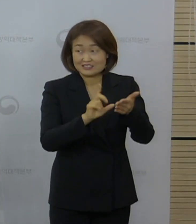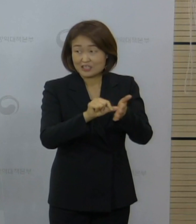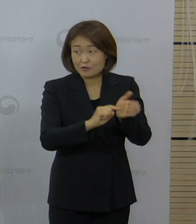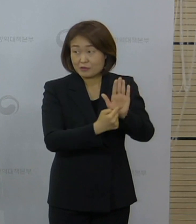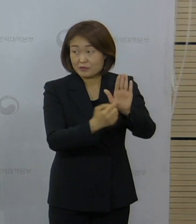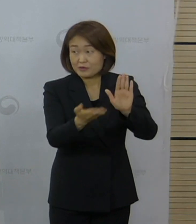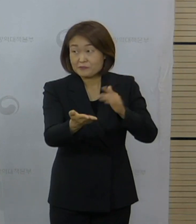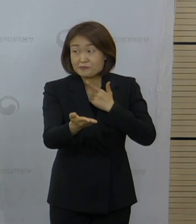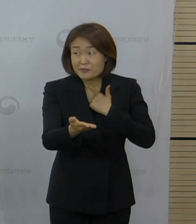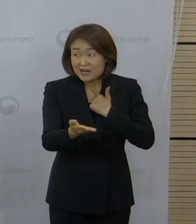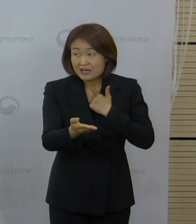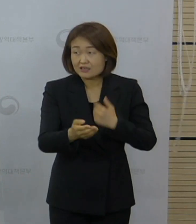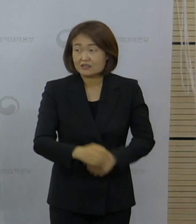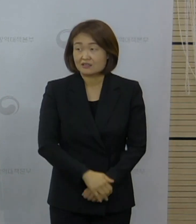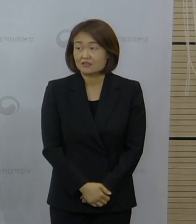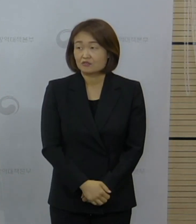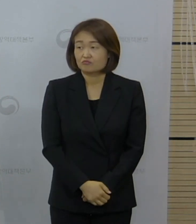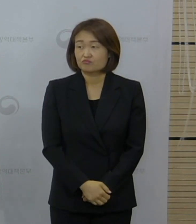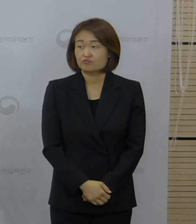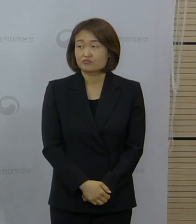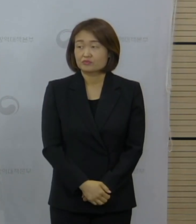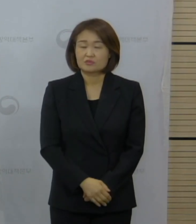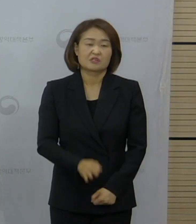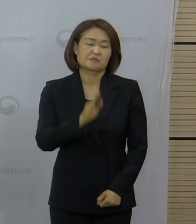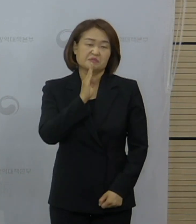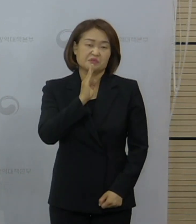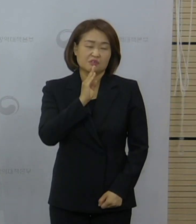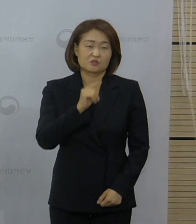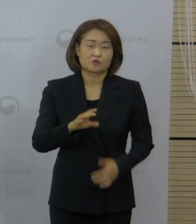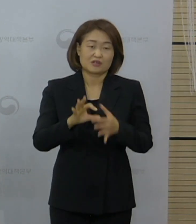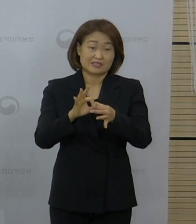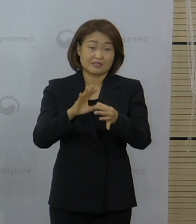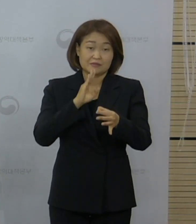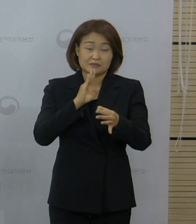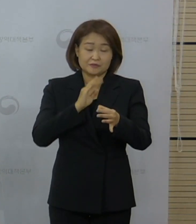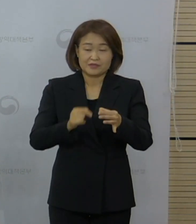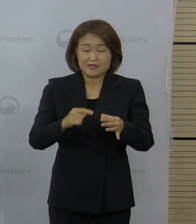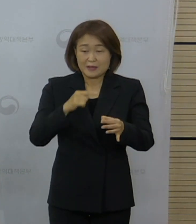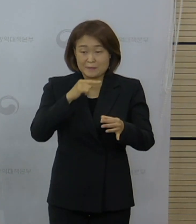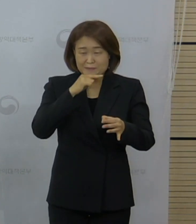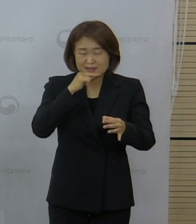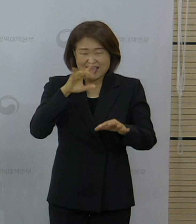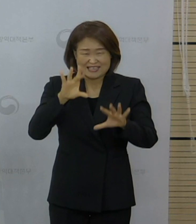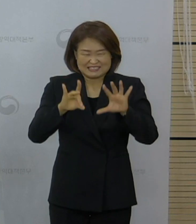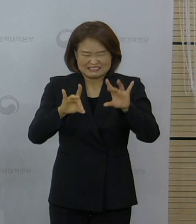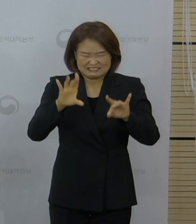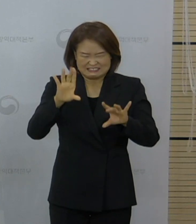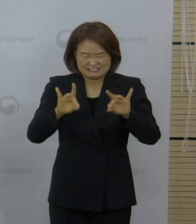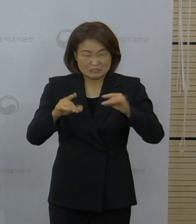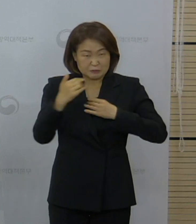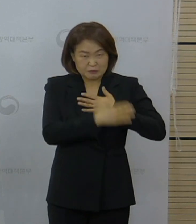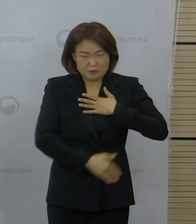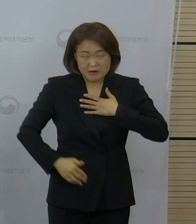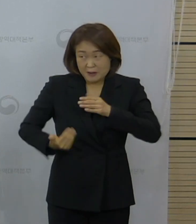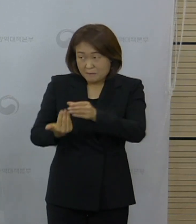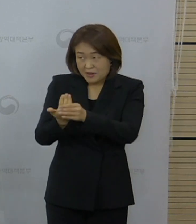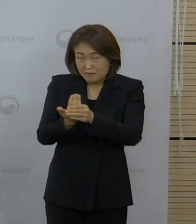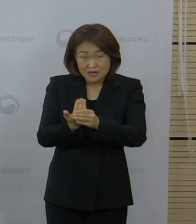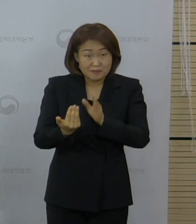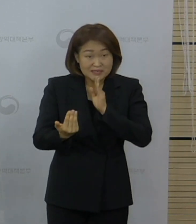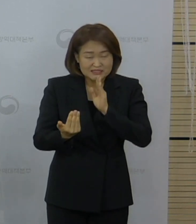네, 해당 사례가 맞습니다. 그때 설명드린 국내 세 번째 혈전 발생 사례로 설명드린 사례가 맞습니다.